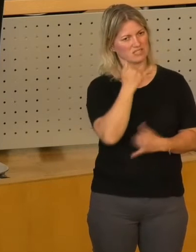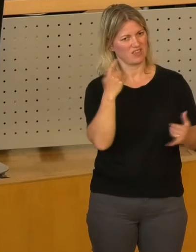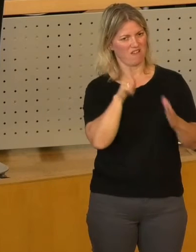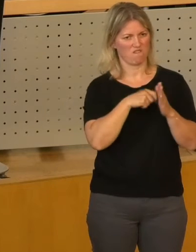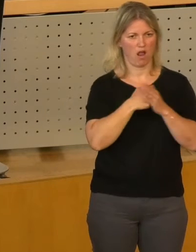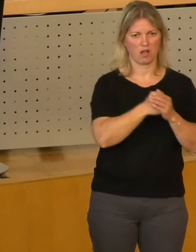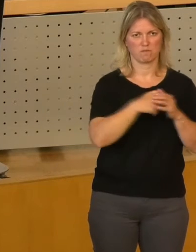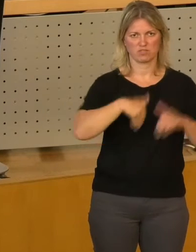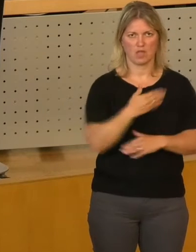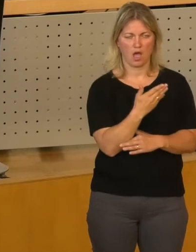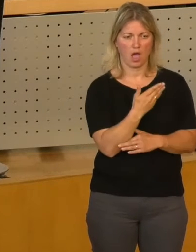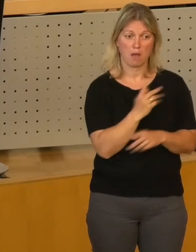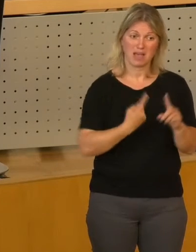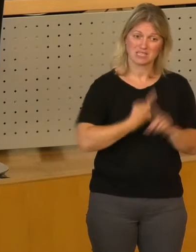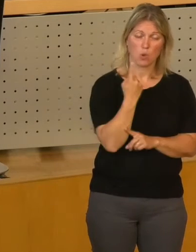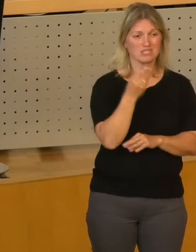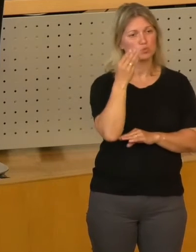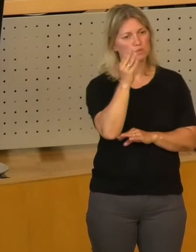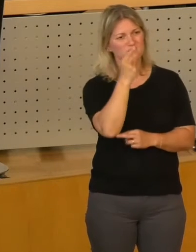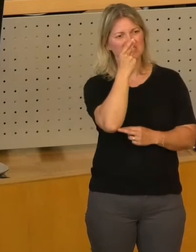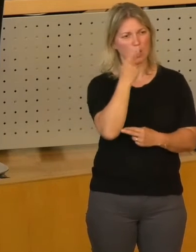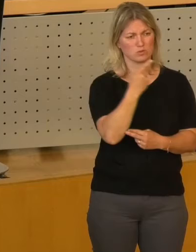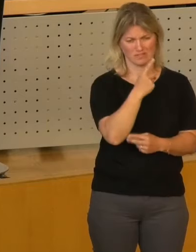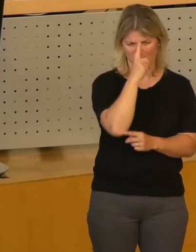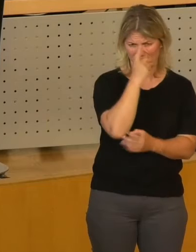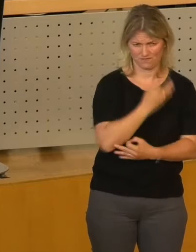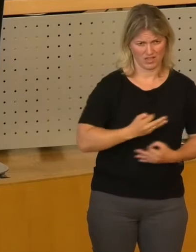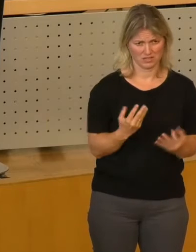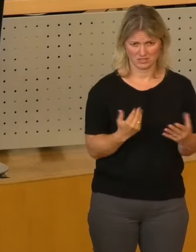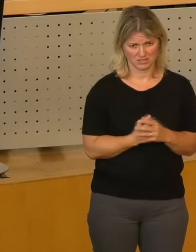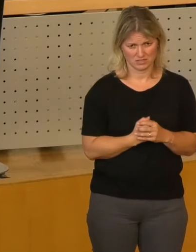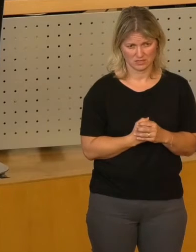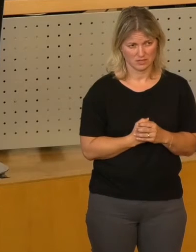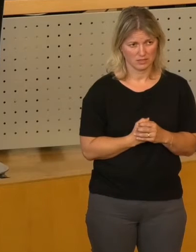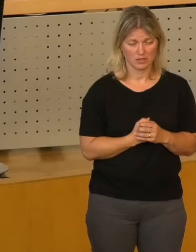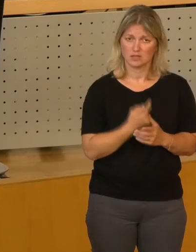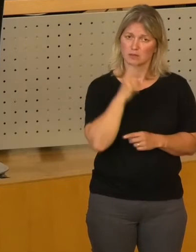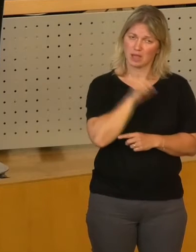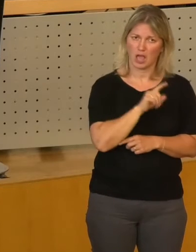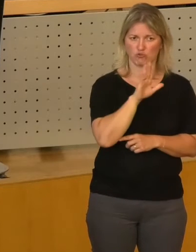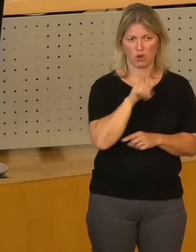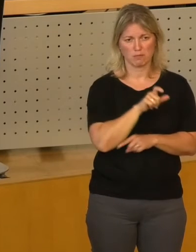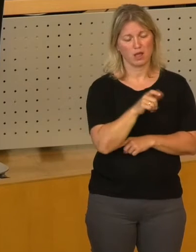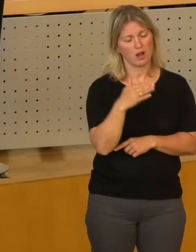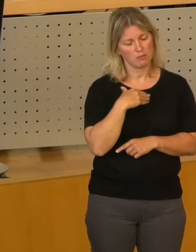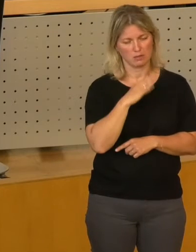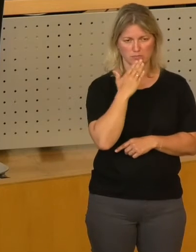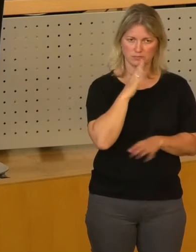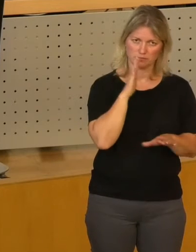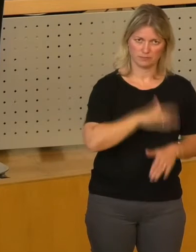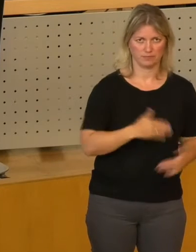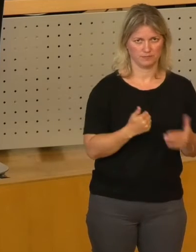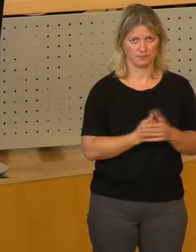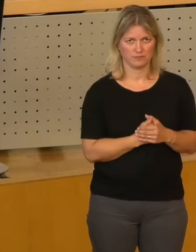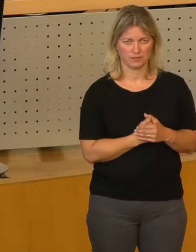ansonsten keinen Plan hat, was die Zukunft bringt. Und Herr Schollbach, Sie sollten es wirklich lassen, sich da mit